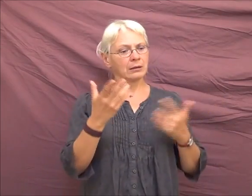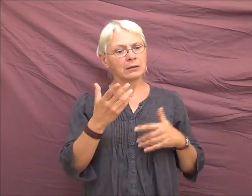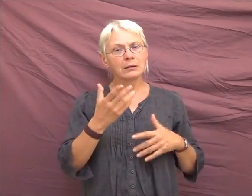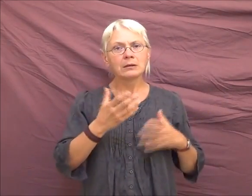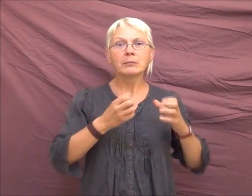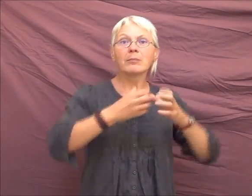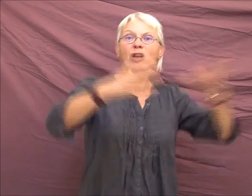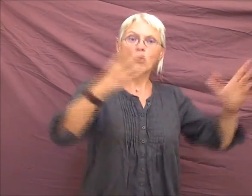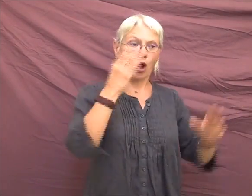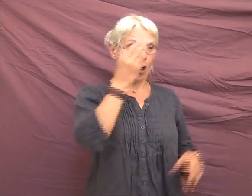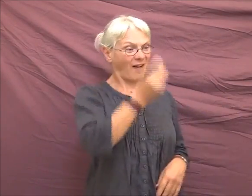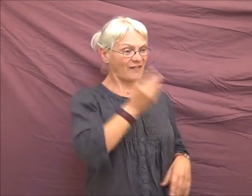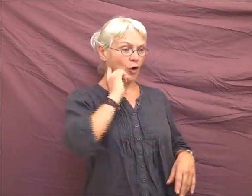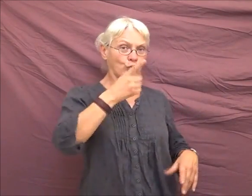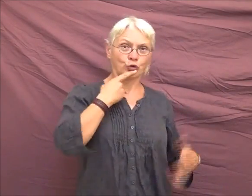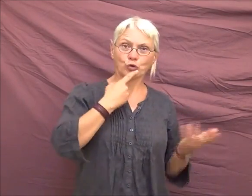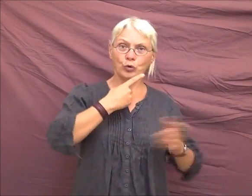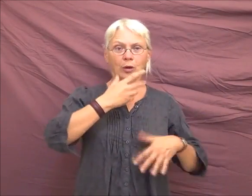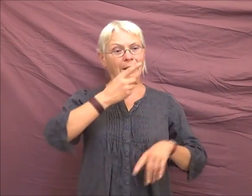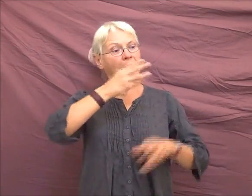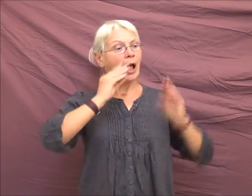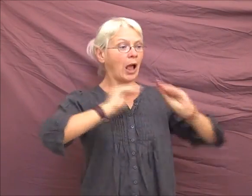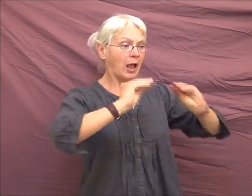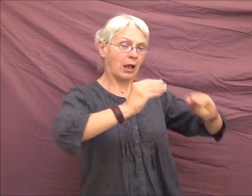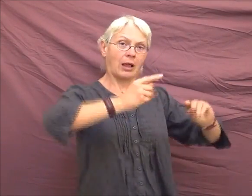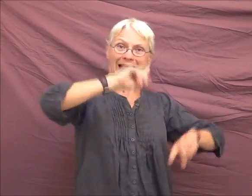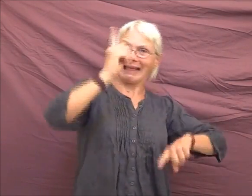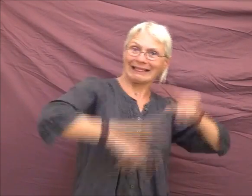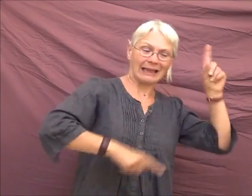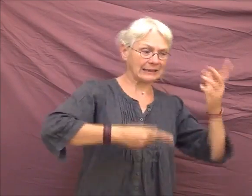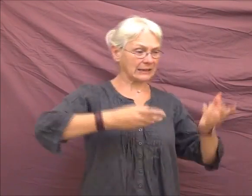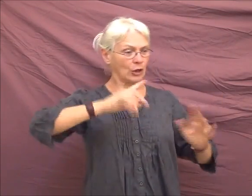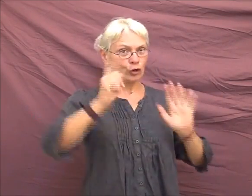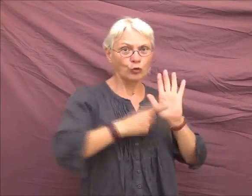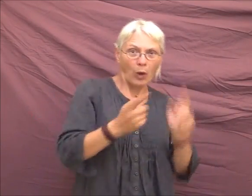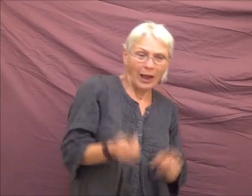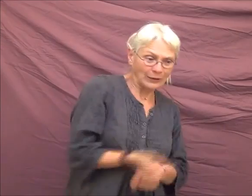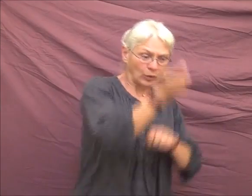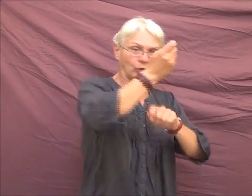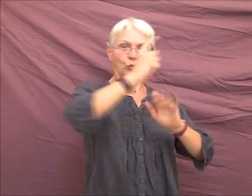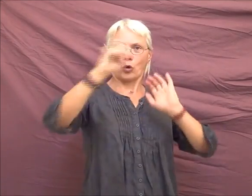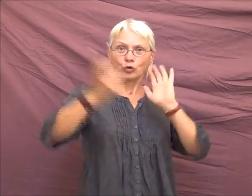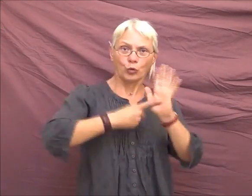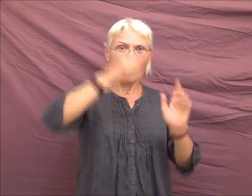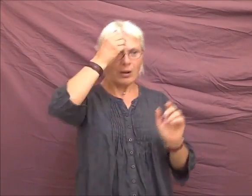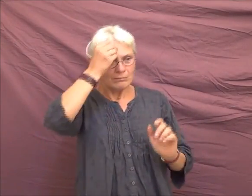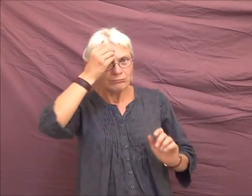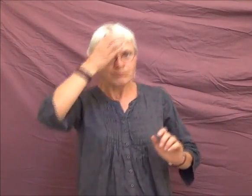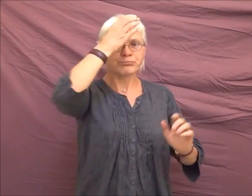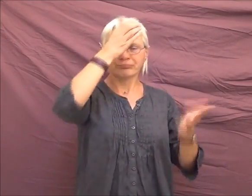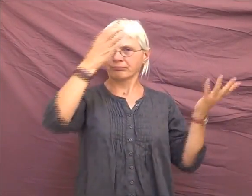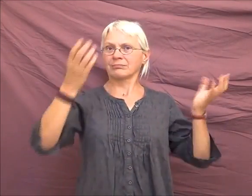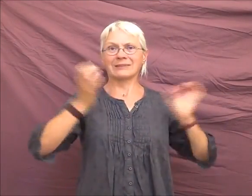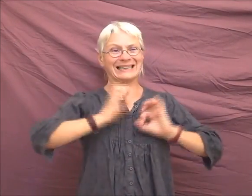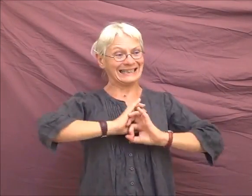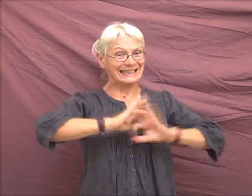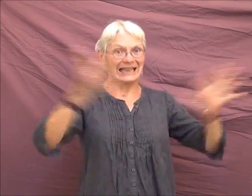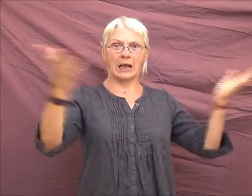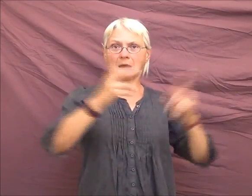majorité le droit à l'enseignement, le droit à la langue, le droit à l'éducation, le droit au savoir, alors qu'on est en France au 21e